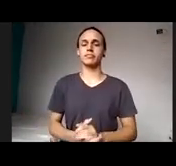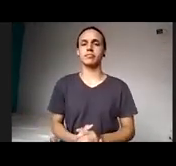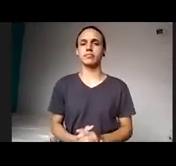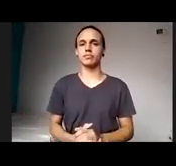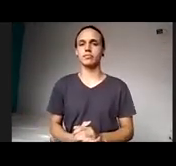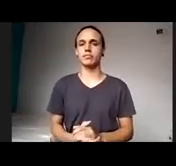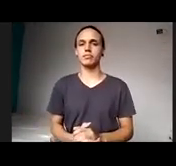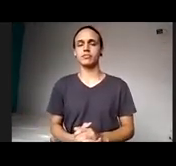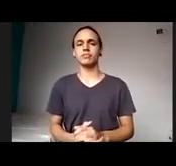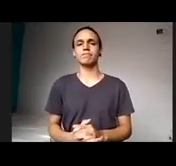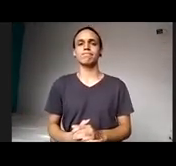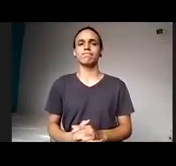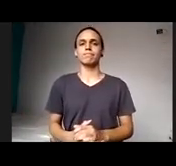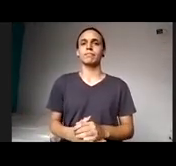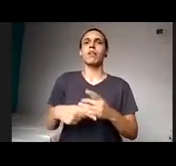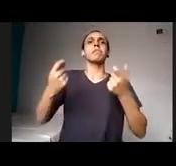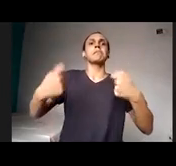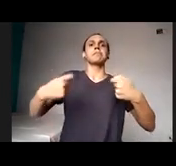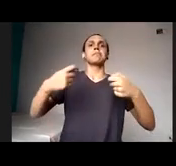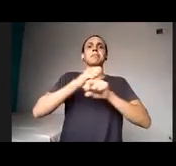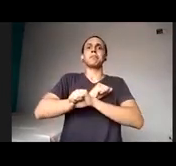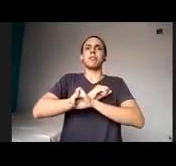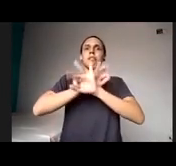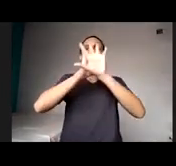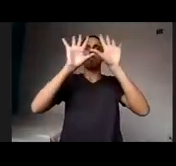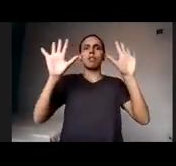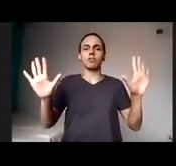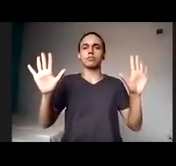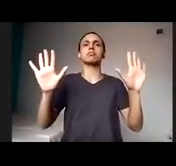condição excludente para os alunos?